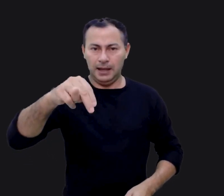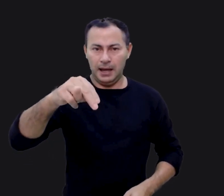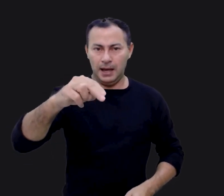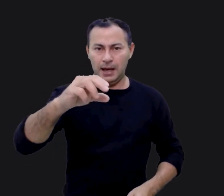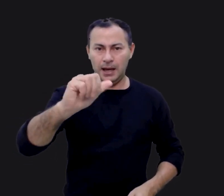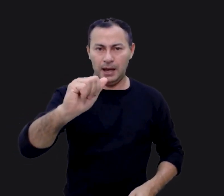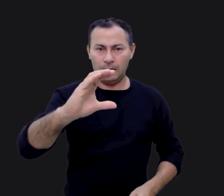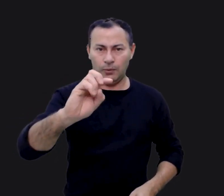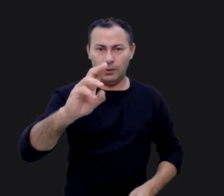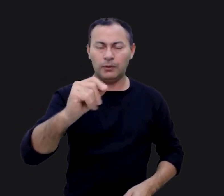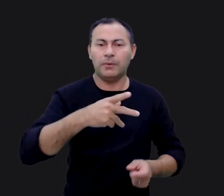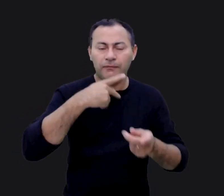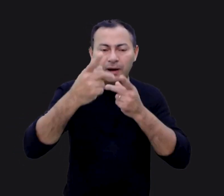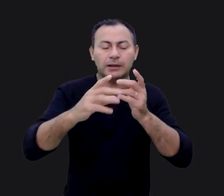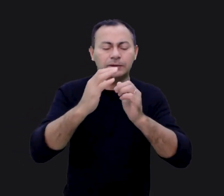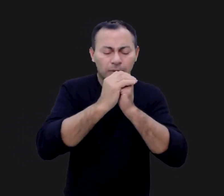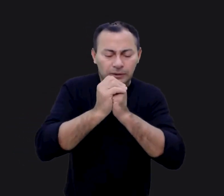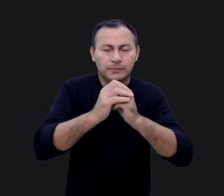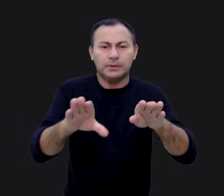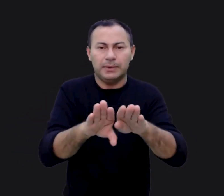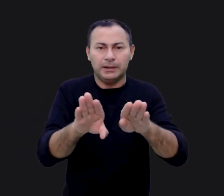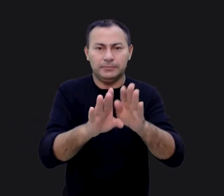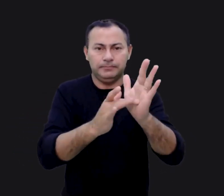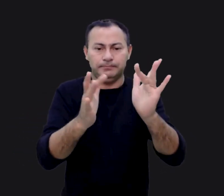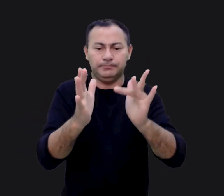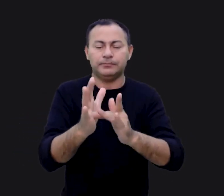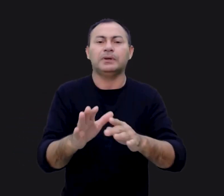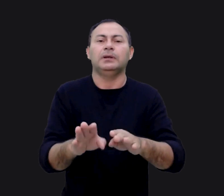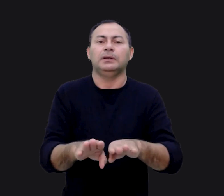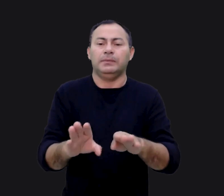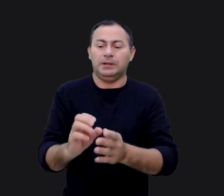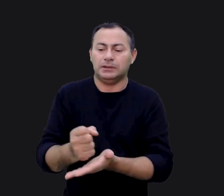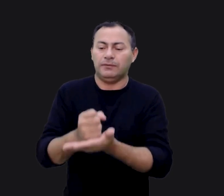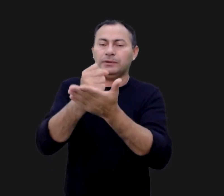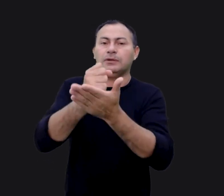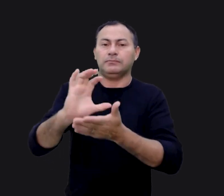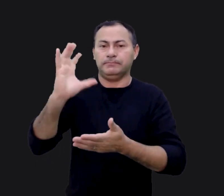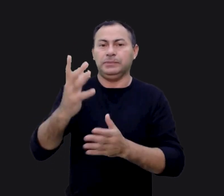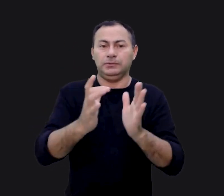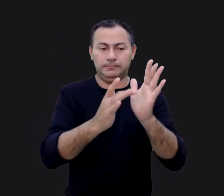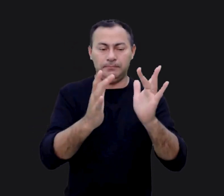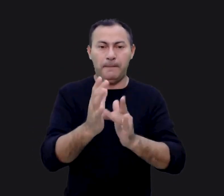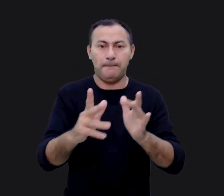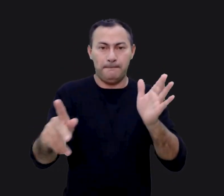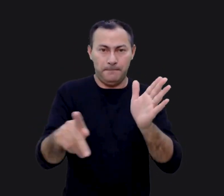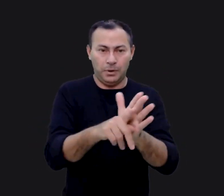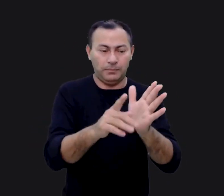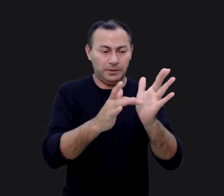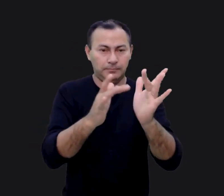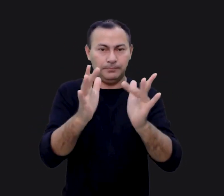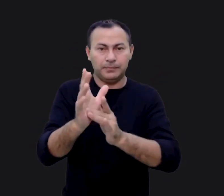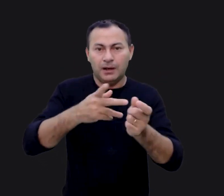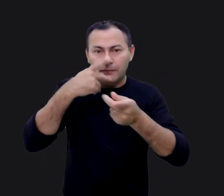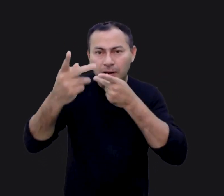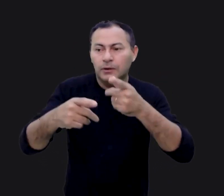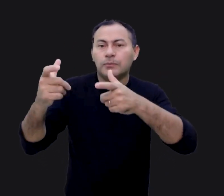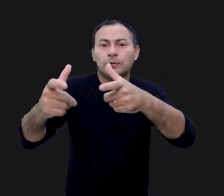mas também de Jesus Cristo. Tudo nele retrata Jesus Cristo e a salvação que vem através dele. O próprio Jesus disse em muitos